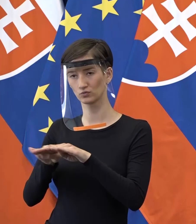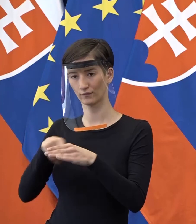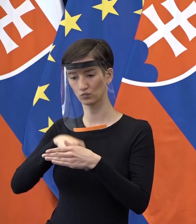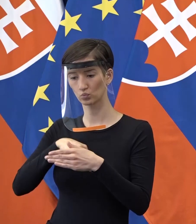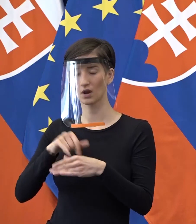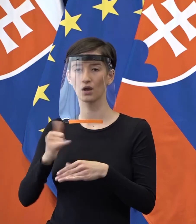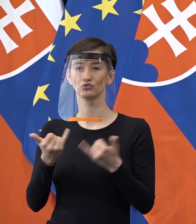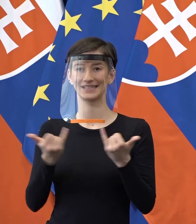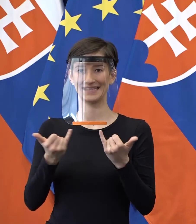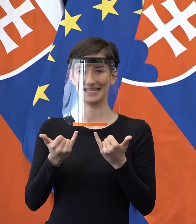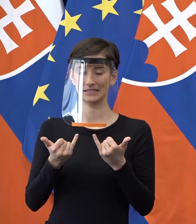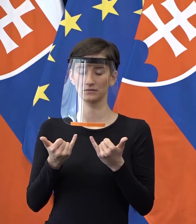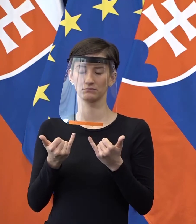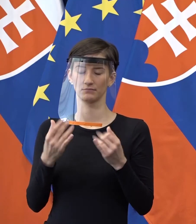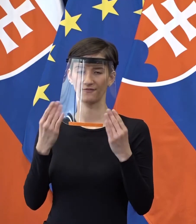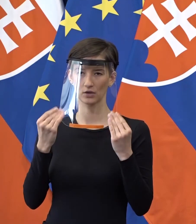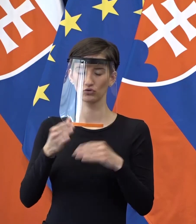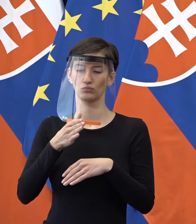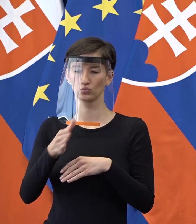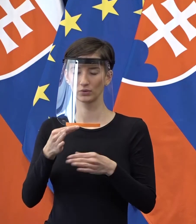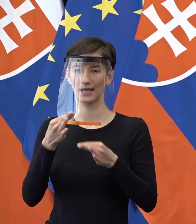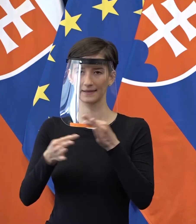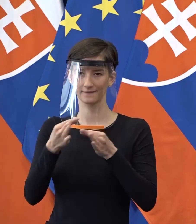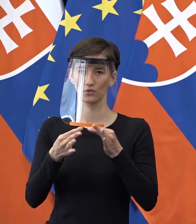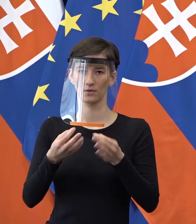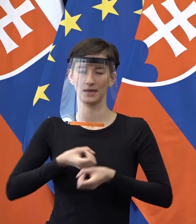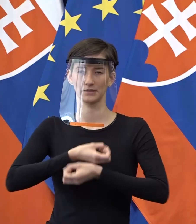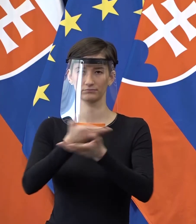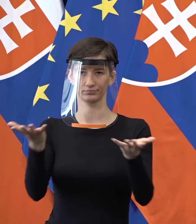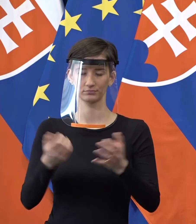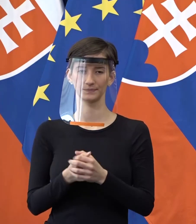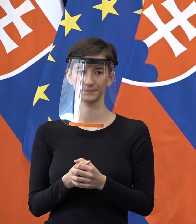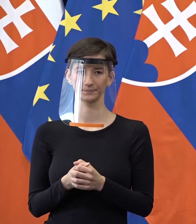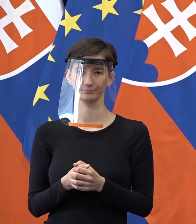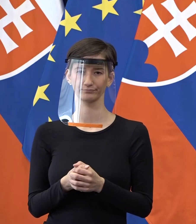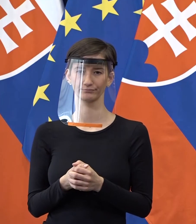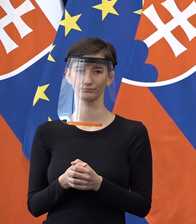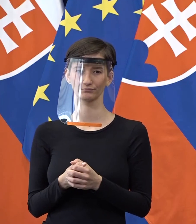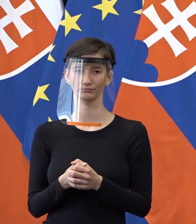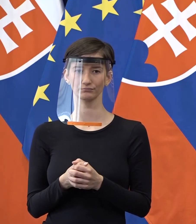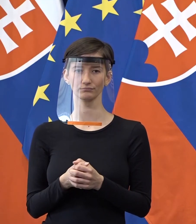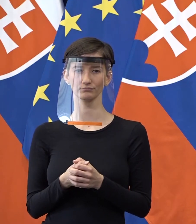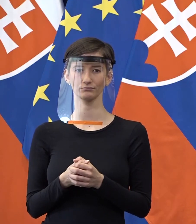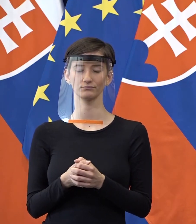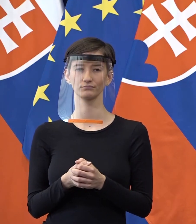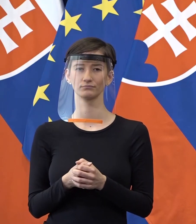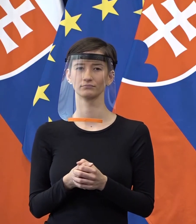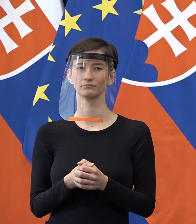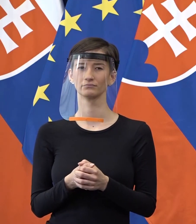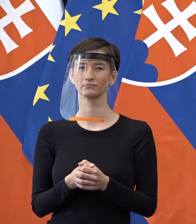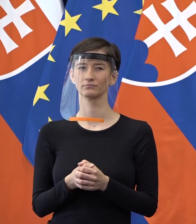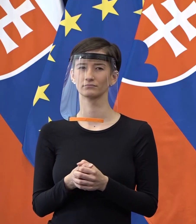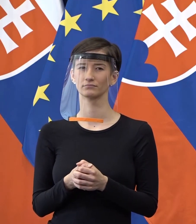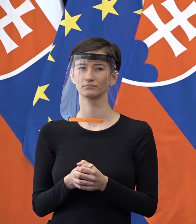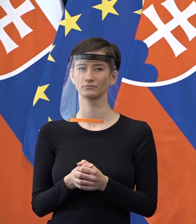možno dnes podvečer, bude presne ľudí informovať a dá nejaké možno nejaké upresnenia k tomu uzneseniu vlády. Ako ste spokojnili? Už